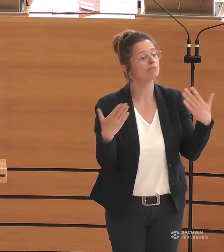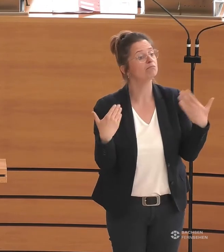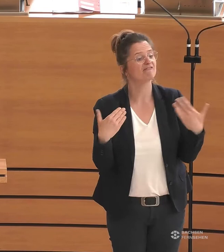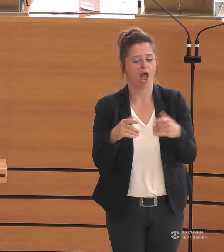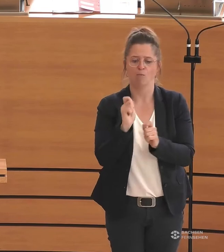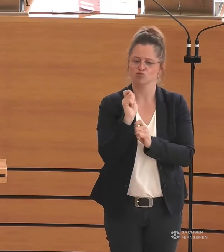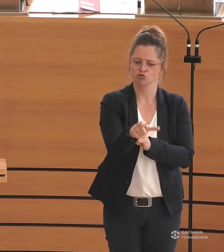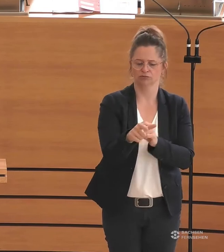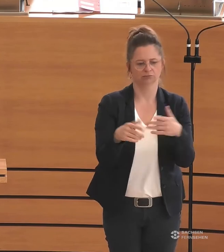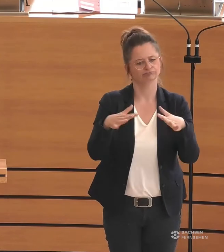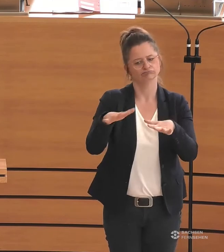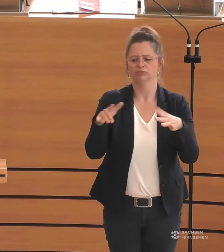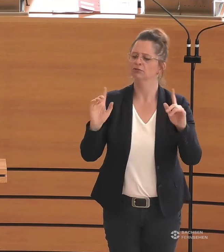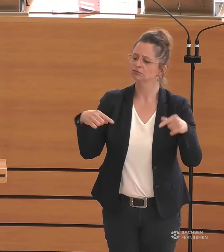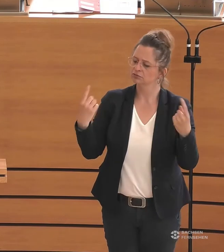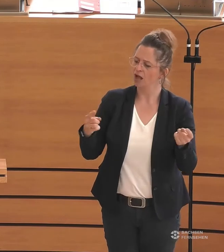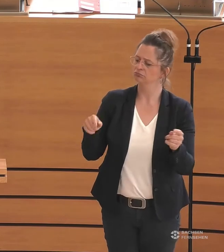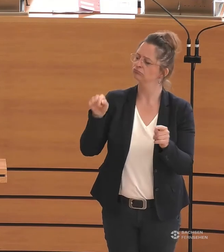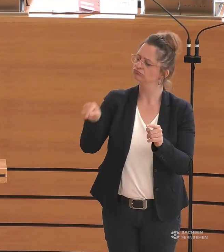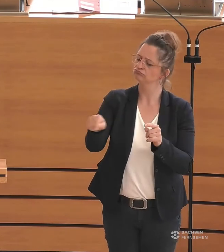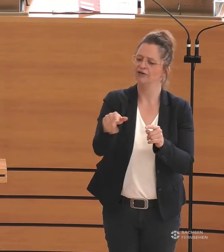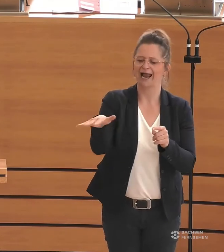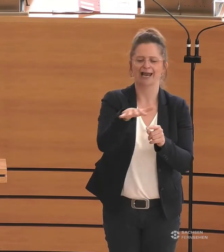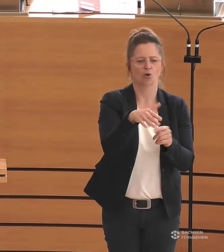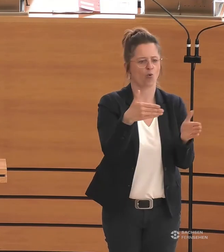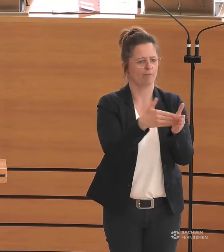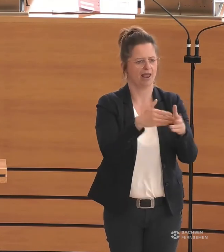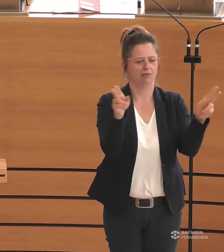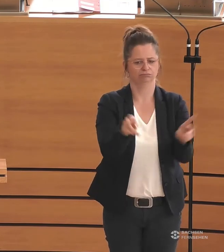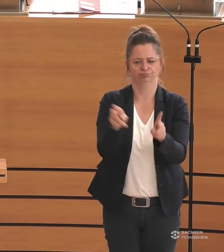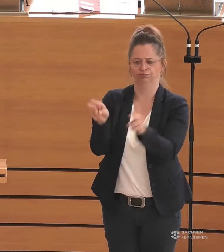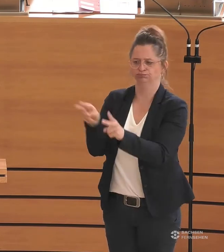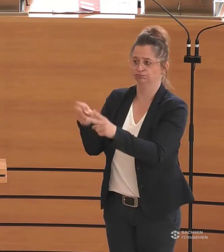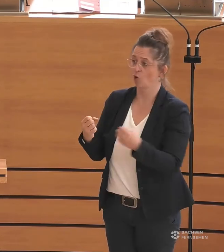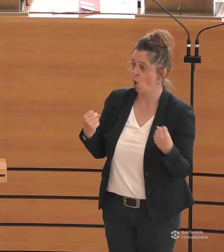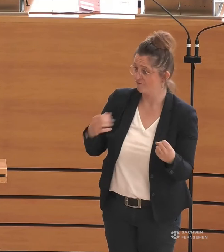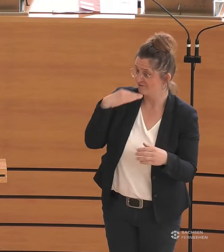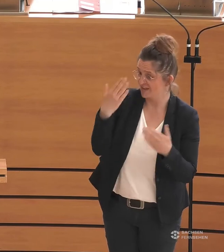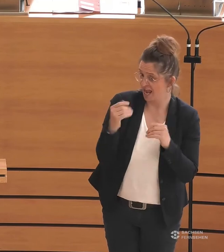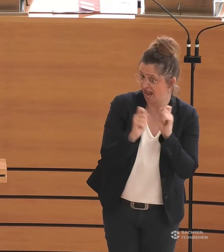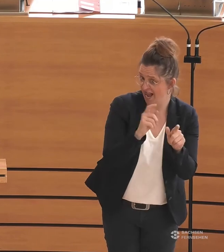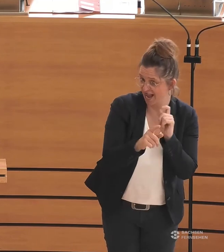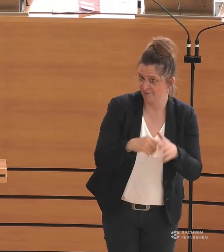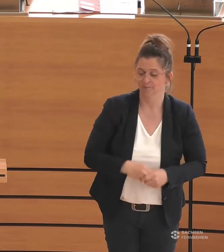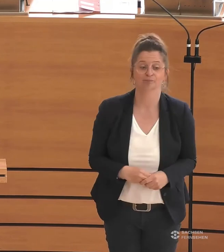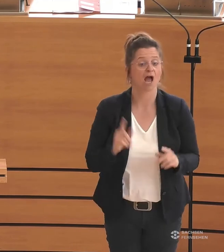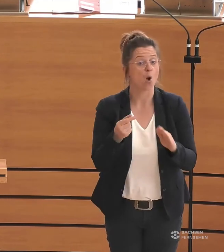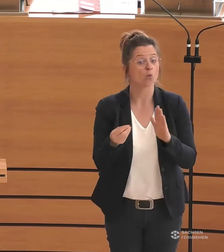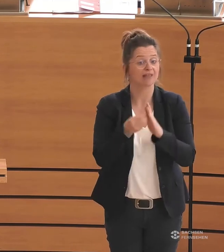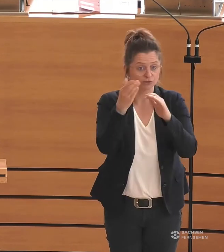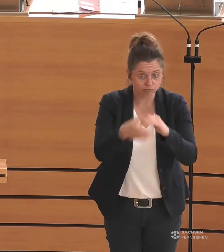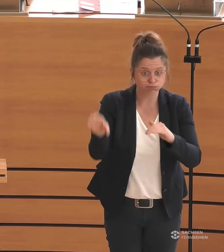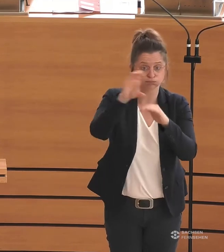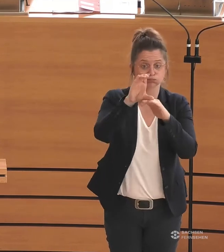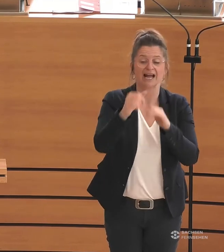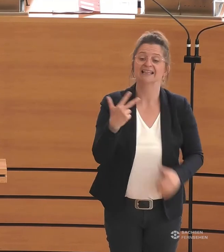um Barrieren in ihren Regionen abzubauen, und ich hoffe, sie tun das weiterhin reichlich. Zusätzlich gibt der Freistaat noch